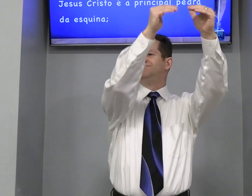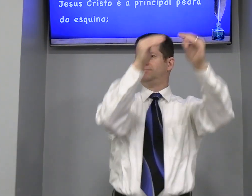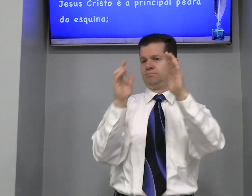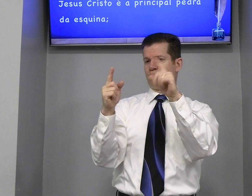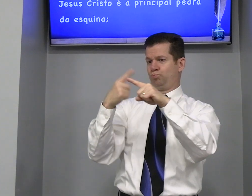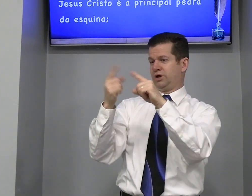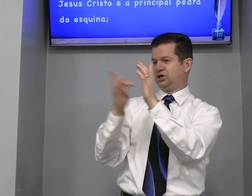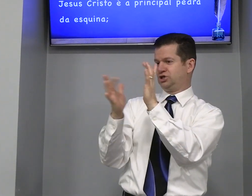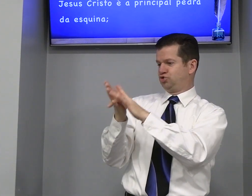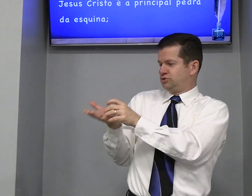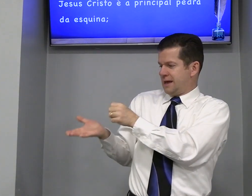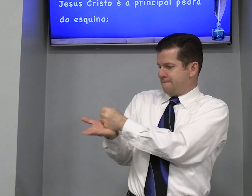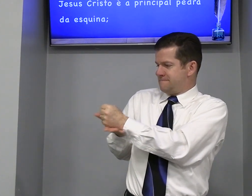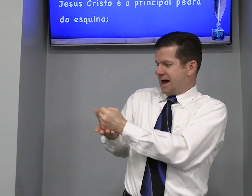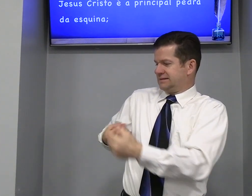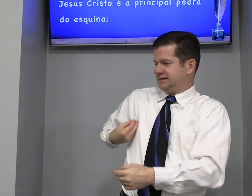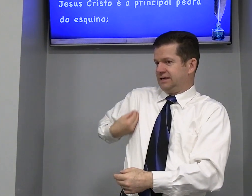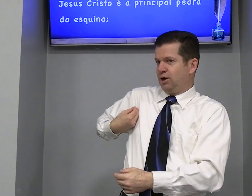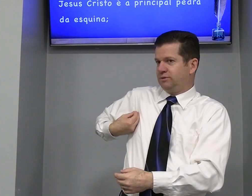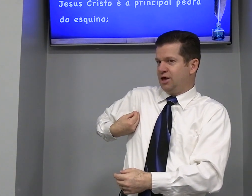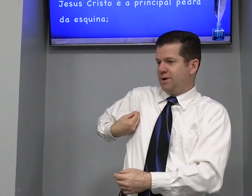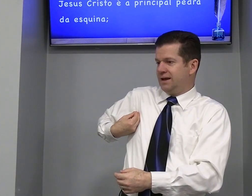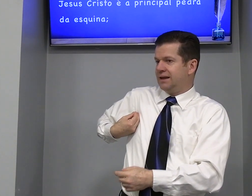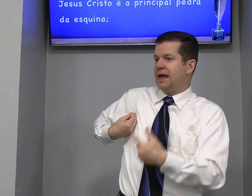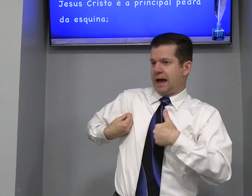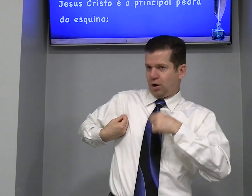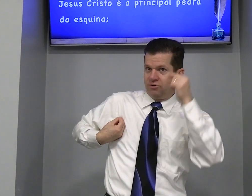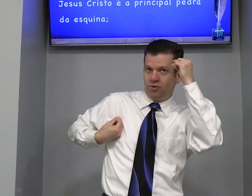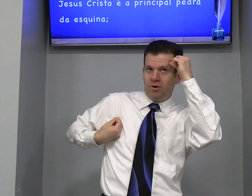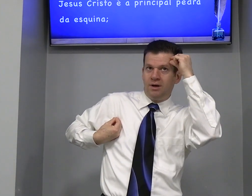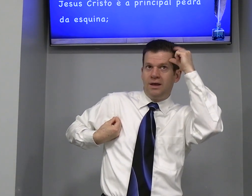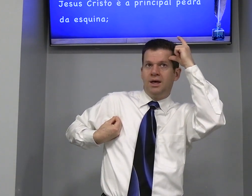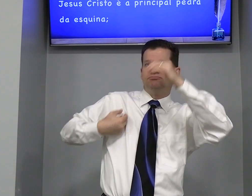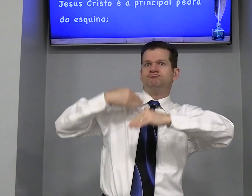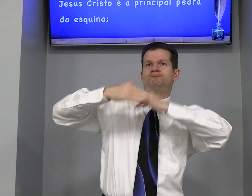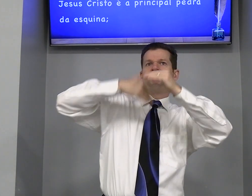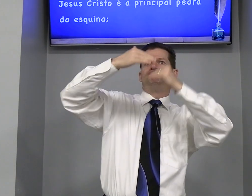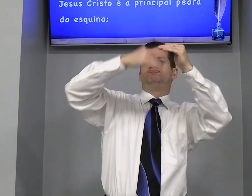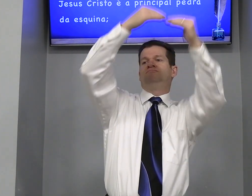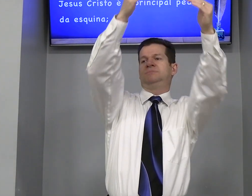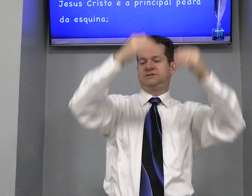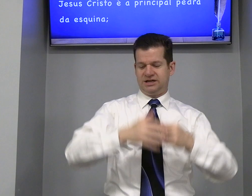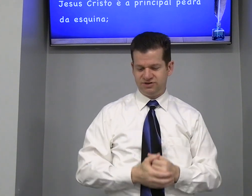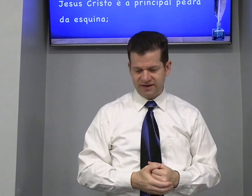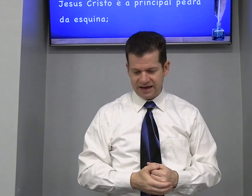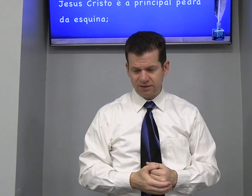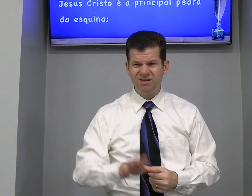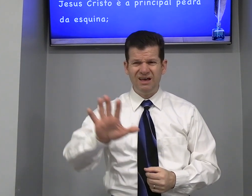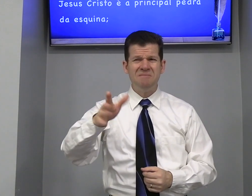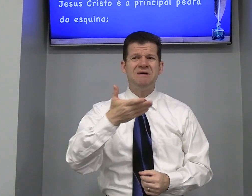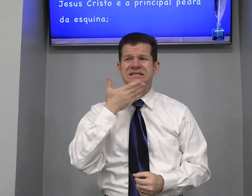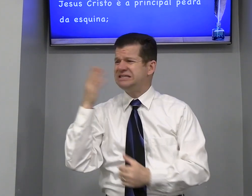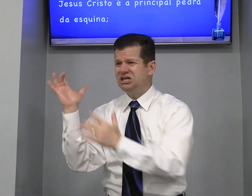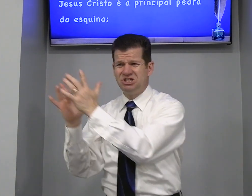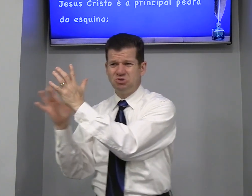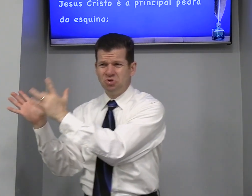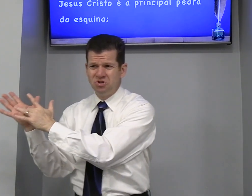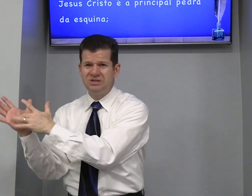Porque Jesus Base Eu tenho ele Agora eu vou Ser edificado Mas sem Jesus